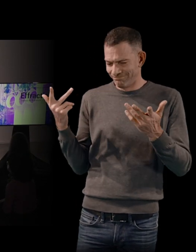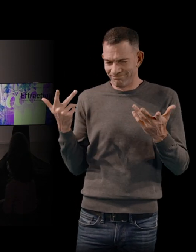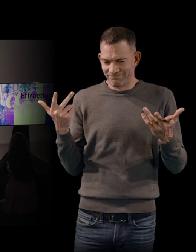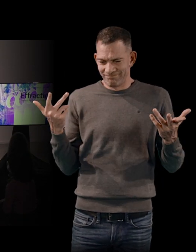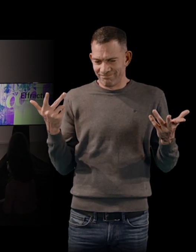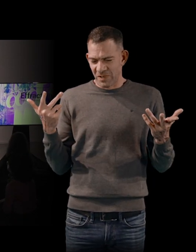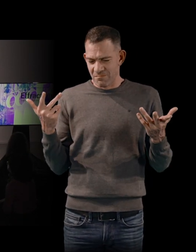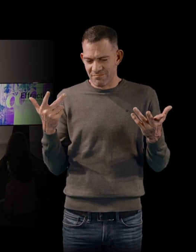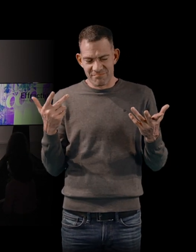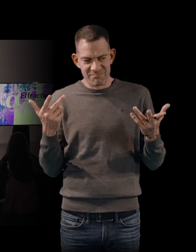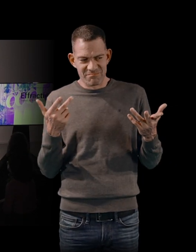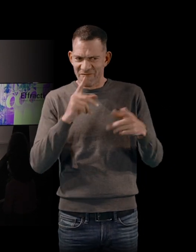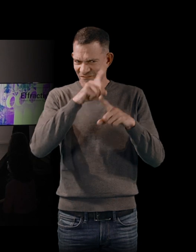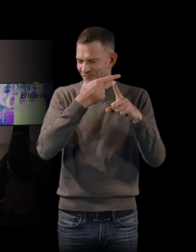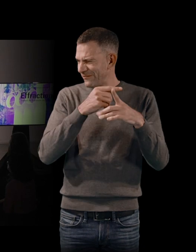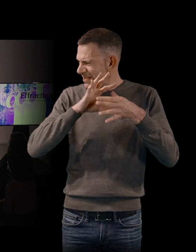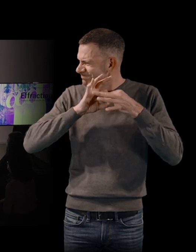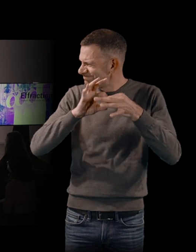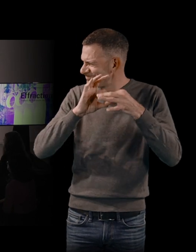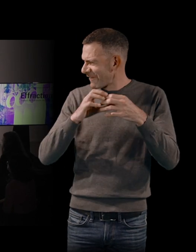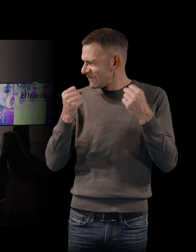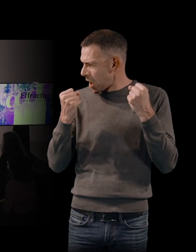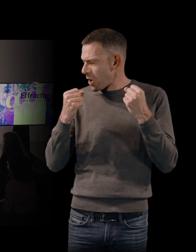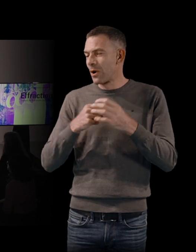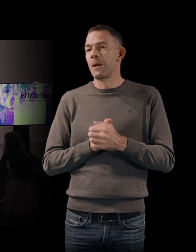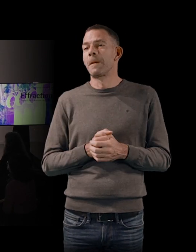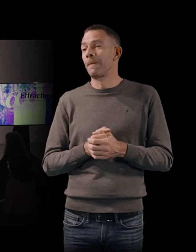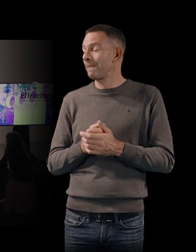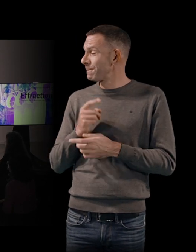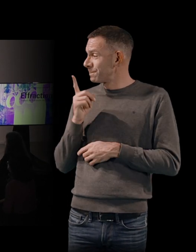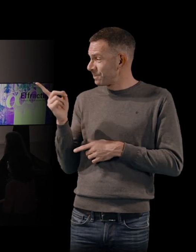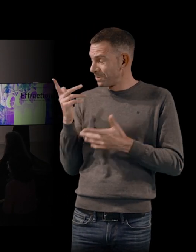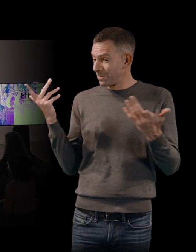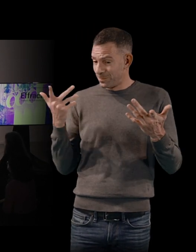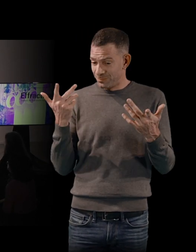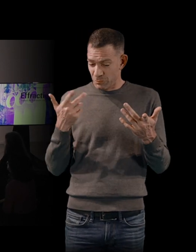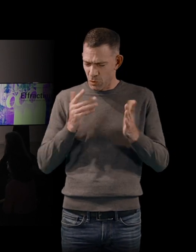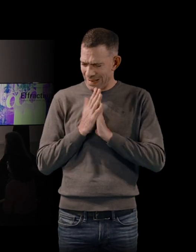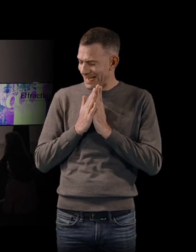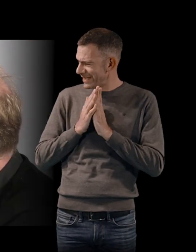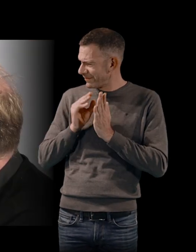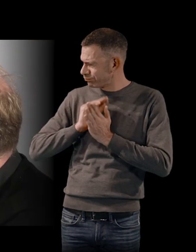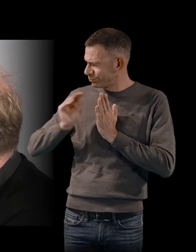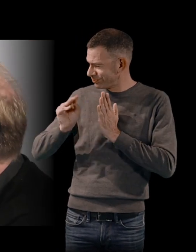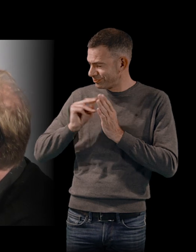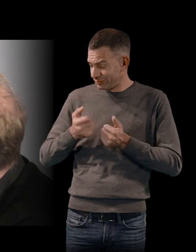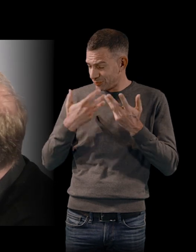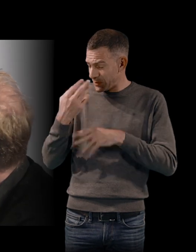avez dans le rapport à ce film ? Est-ce que le fait d'avoir passé quelques années à écrire ce livre-là vous a éclairé sur les